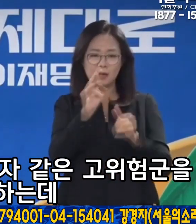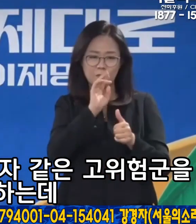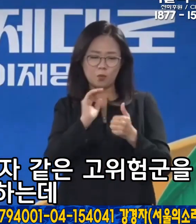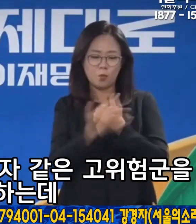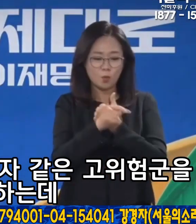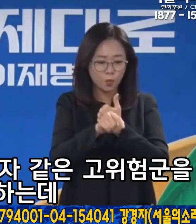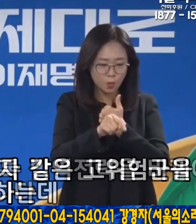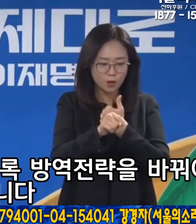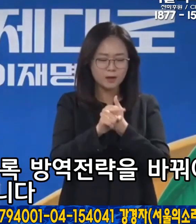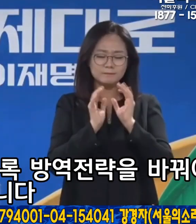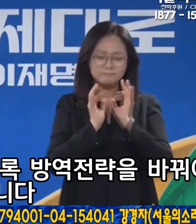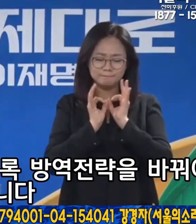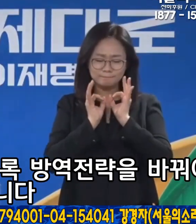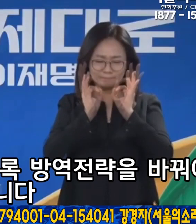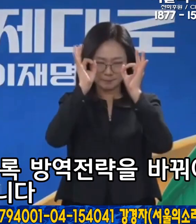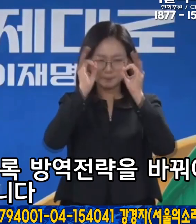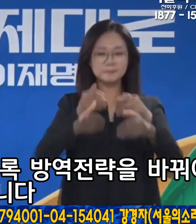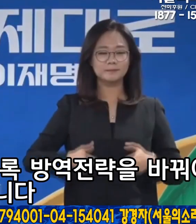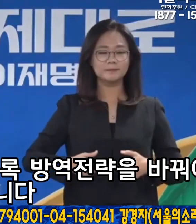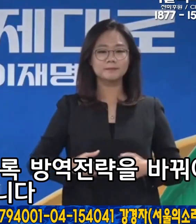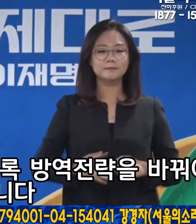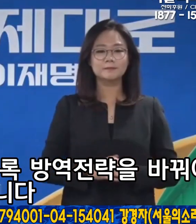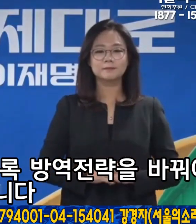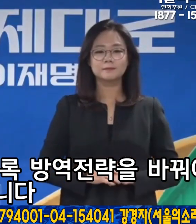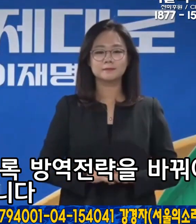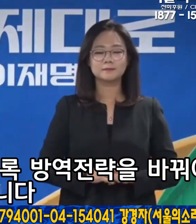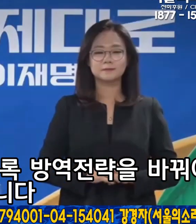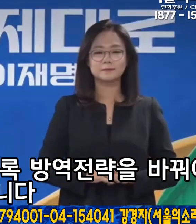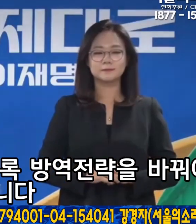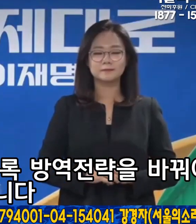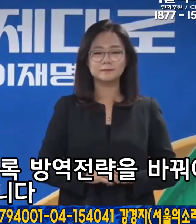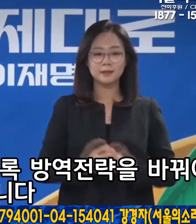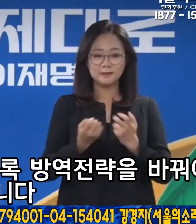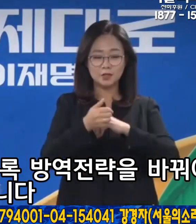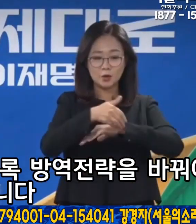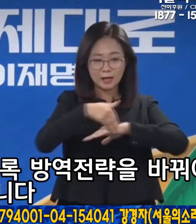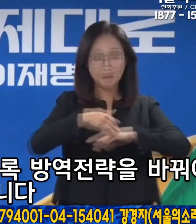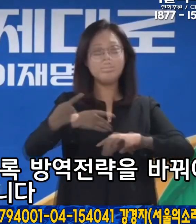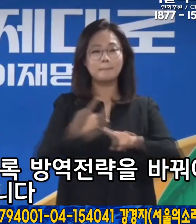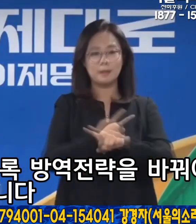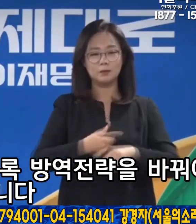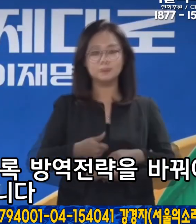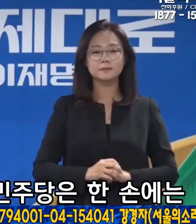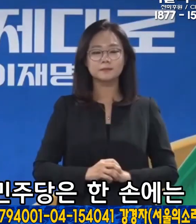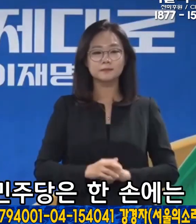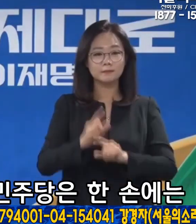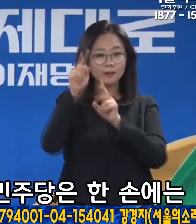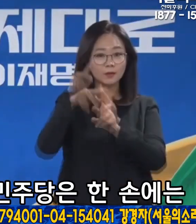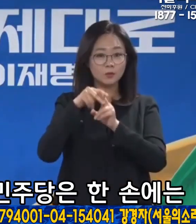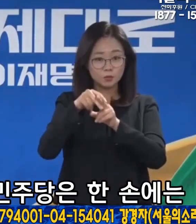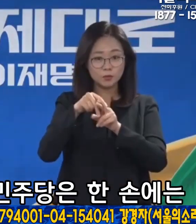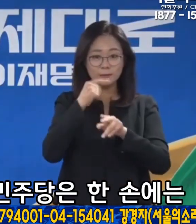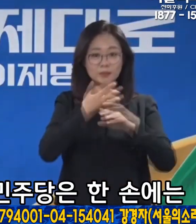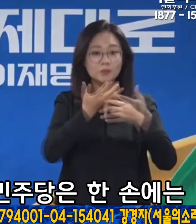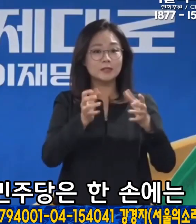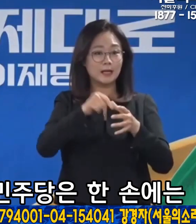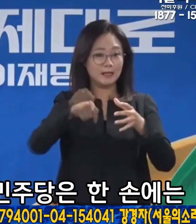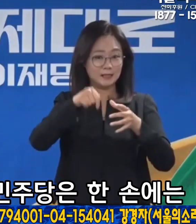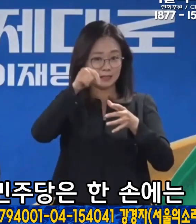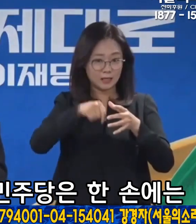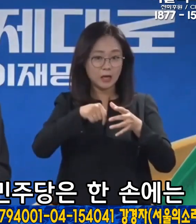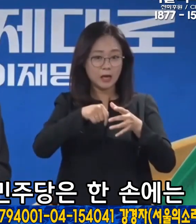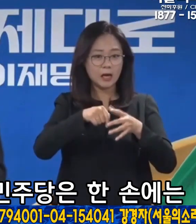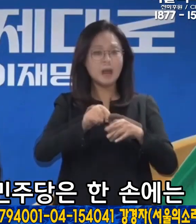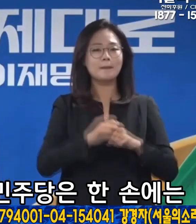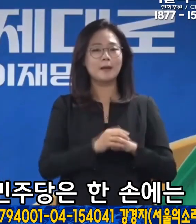보호하는 데 방역 역량을 집중하도록 방역 전략을 바꿔야 합니다. 이재명과 더불어민주당은